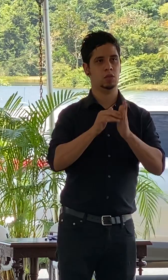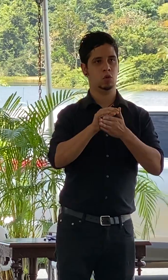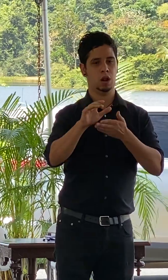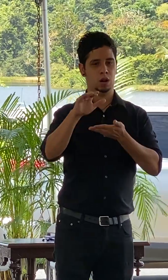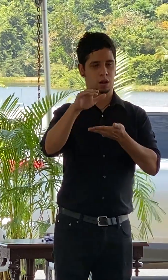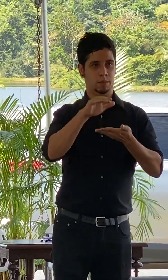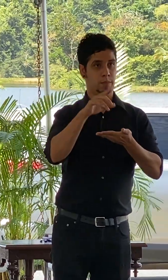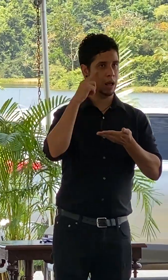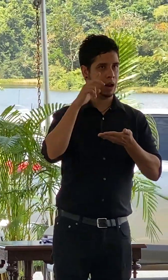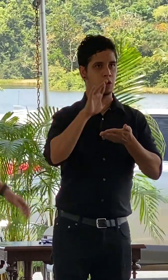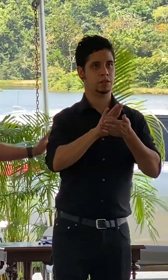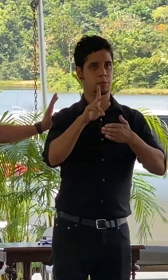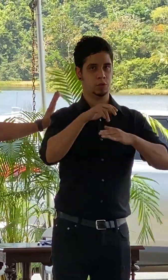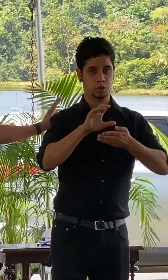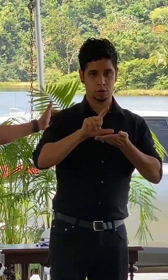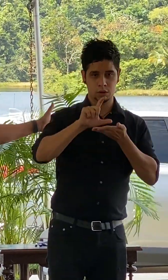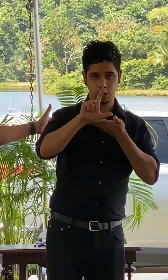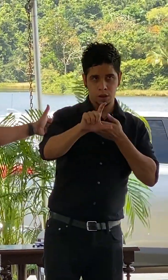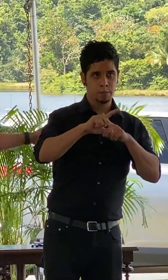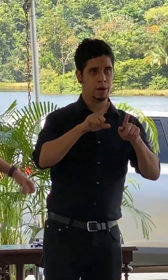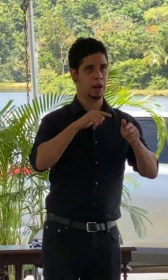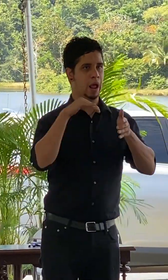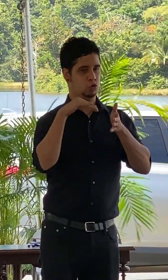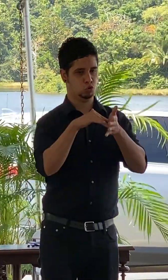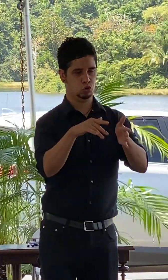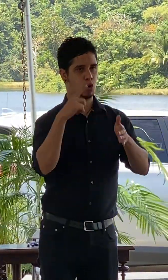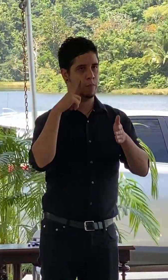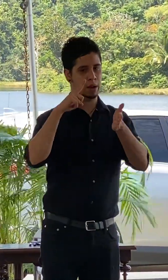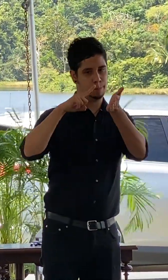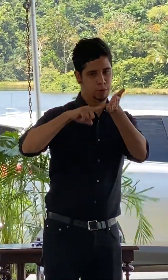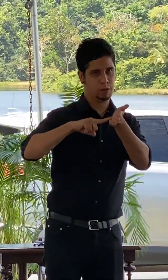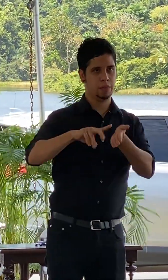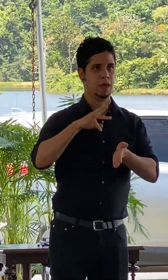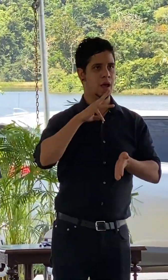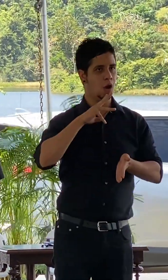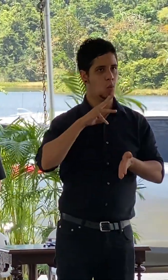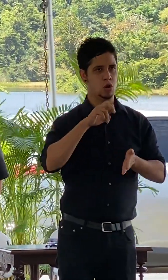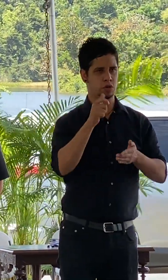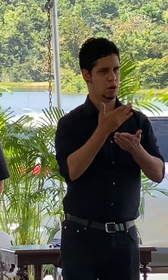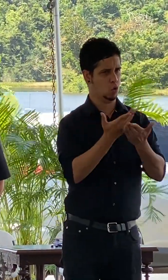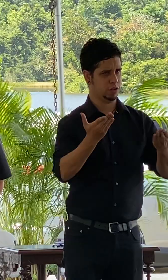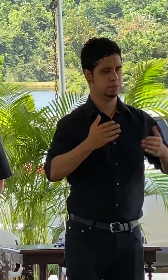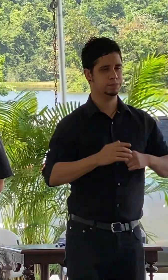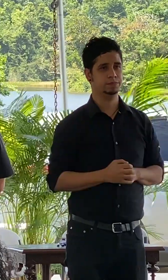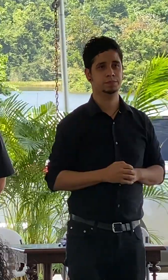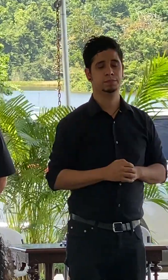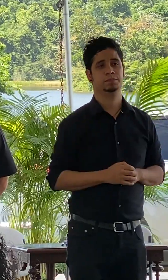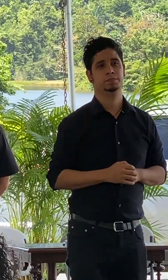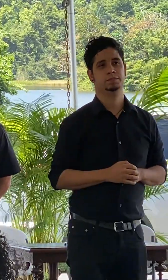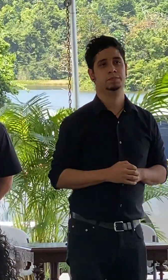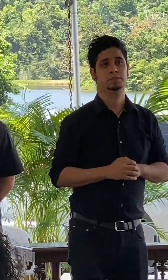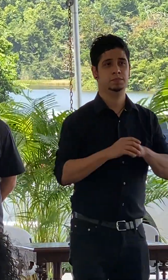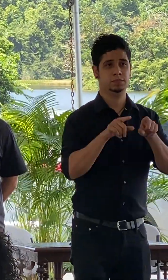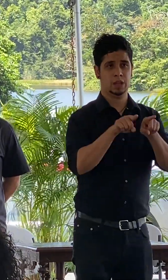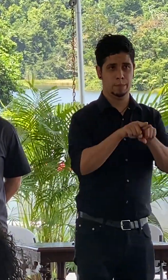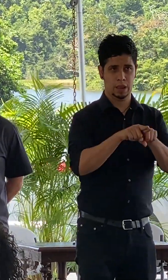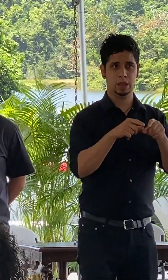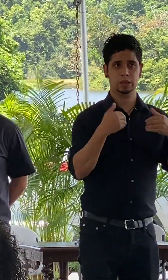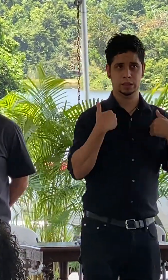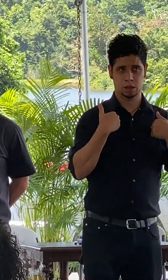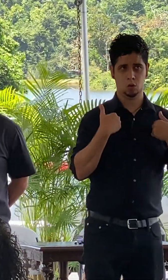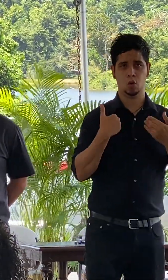la universidad de puerto rico para los estudios las pruebas de agua o sea que venimos corriendo también tengo personas por acá